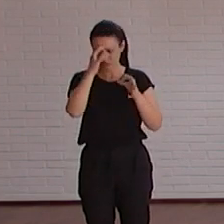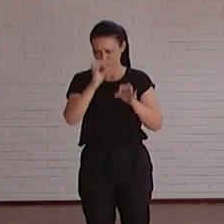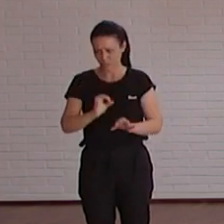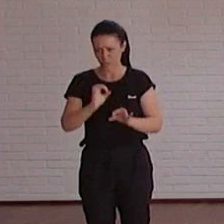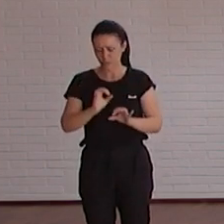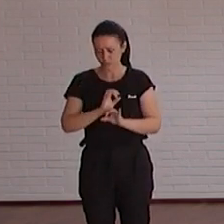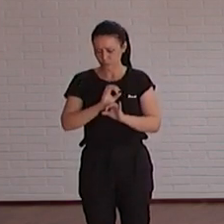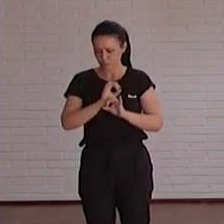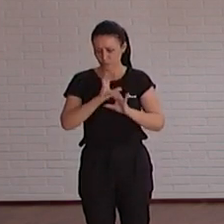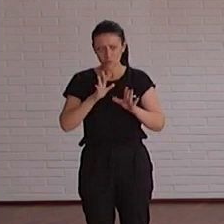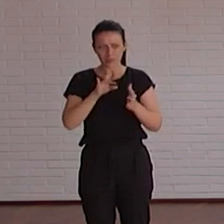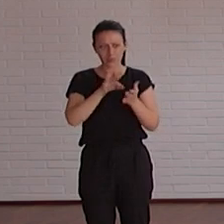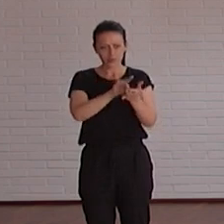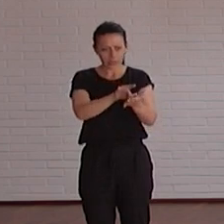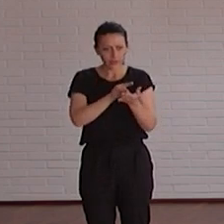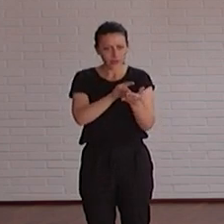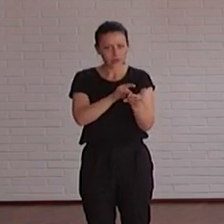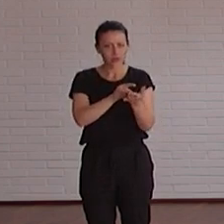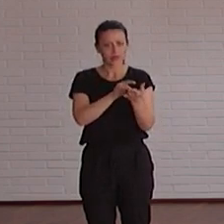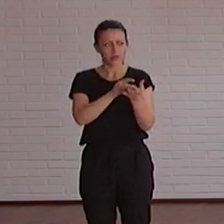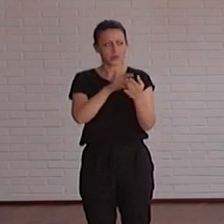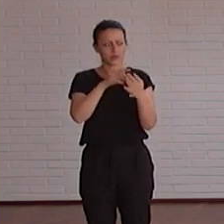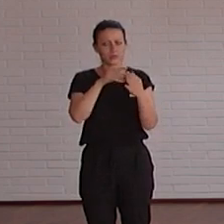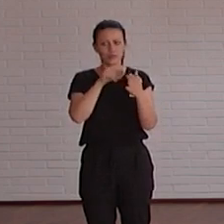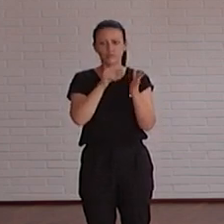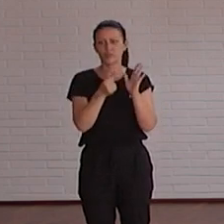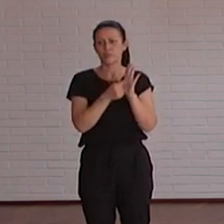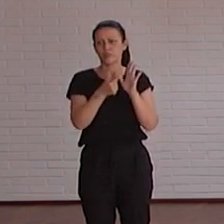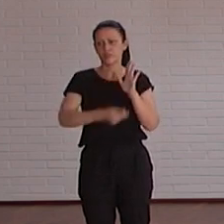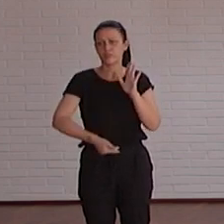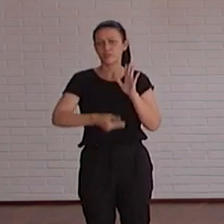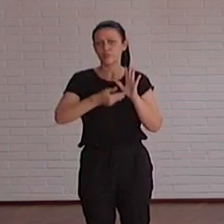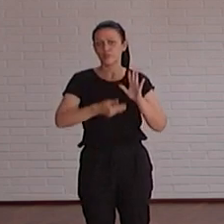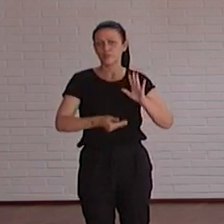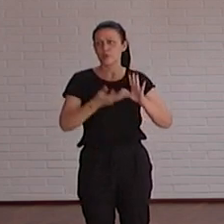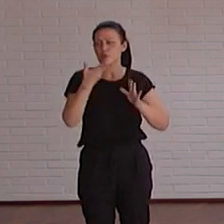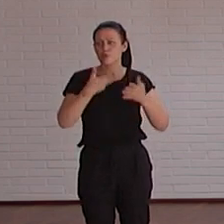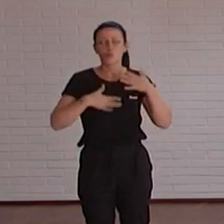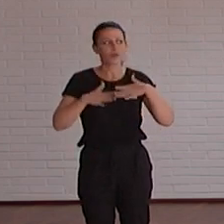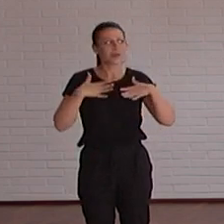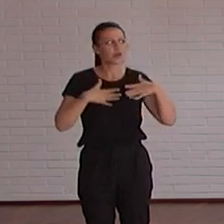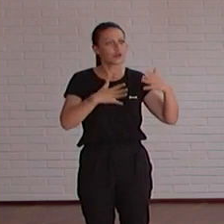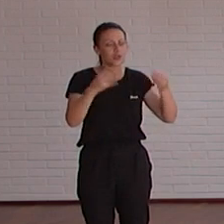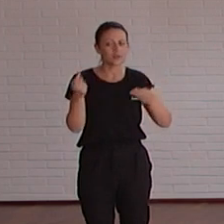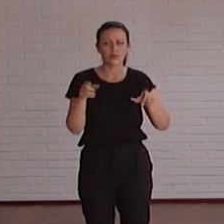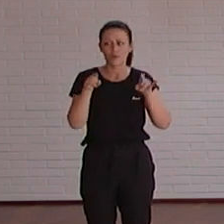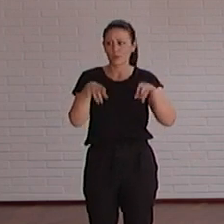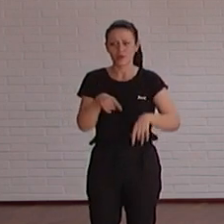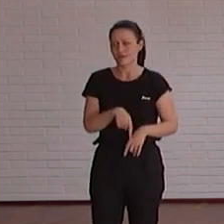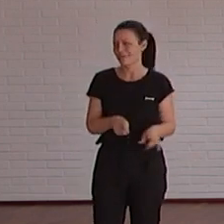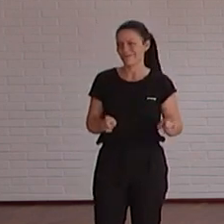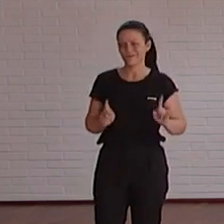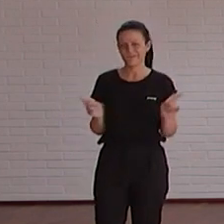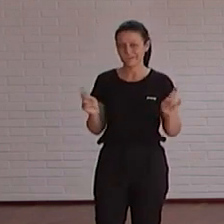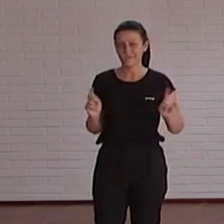de que a este nivel en estos servicios a estos puestos clave no llega tanto conocimiento como aquí entonces eso también es